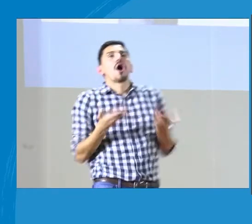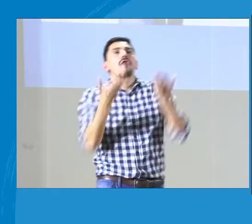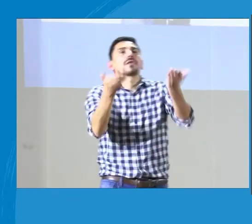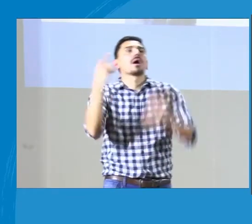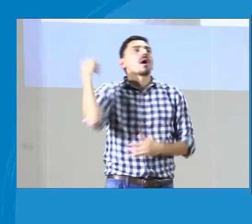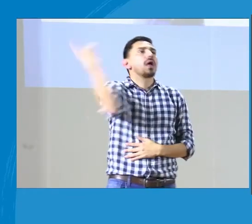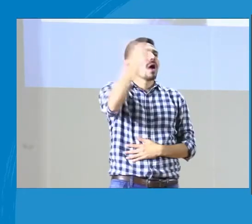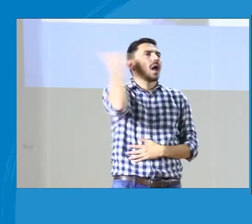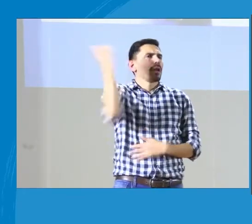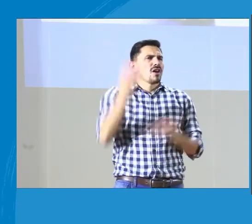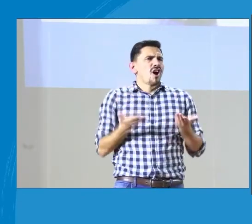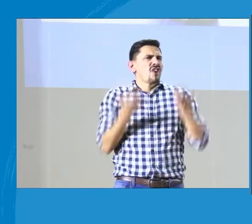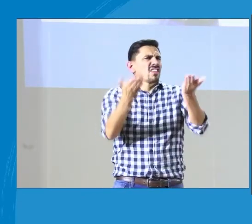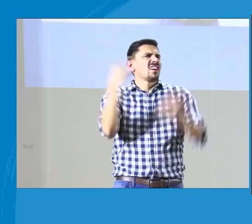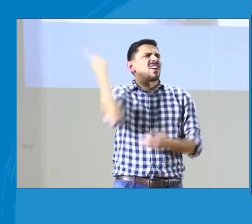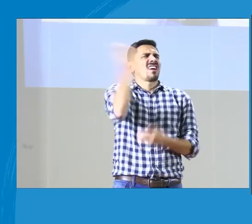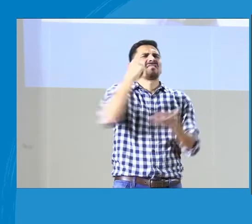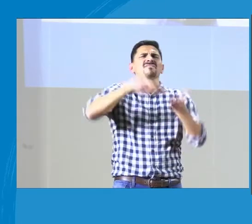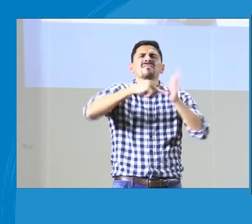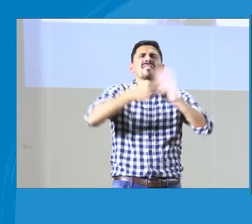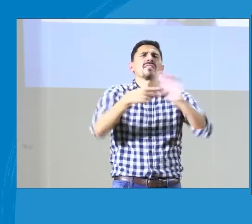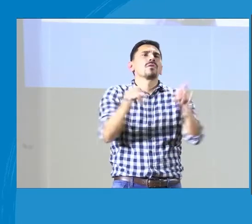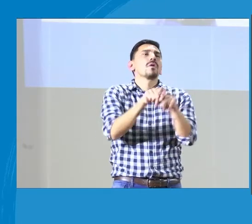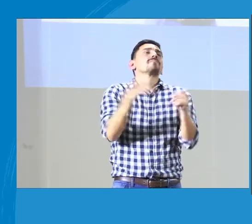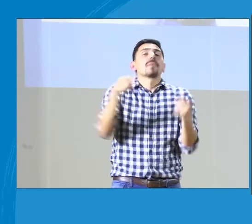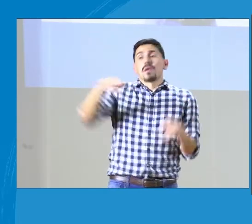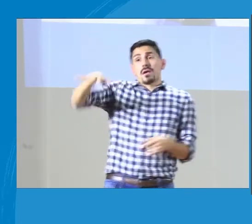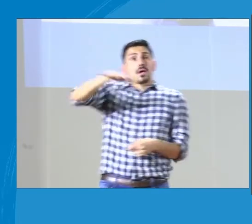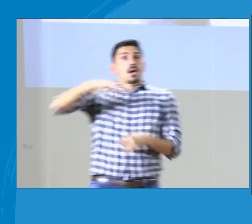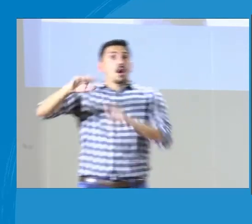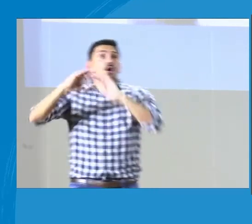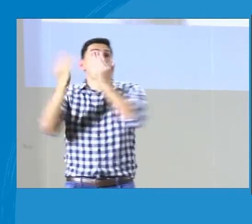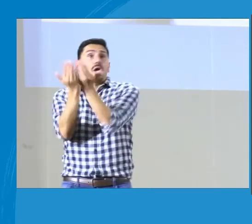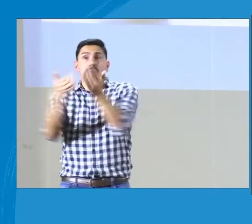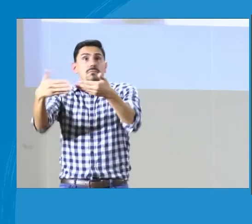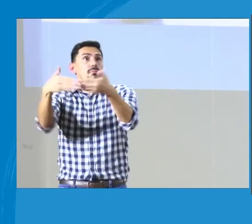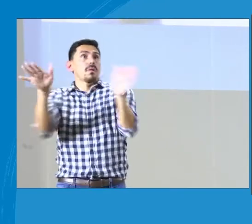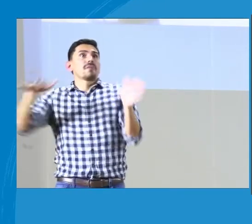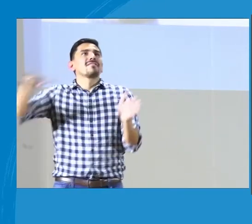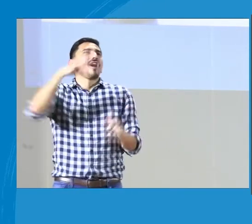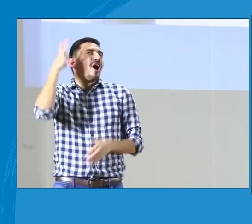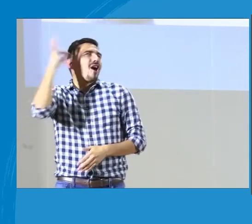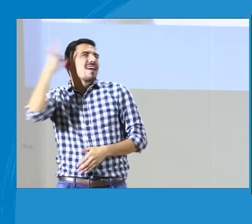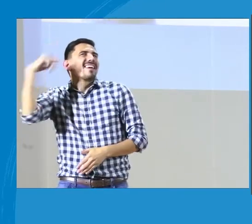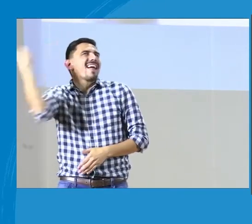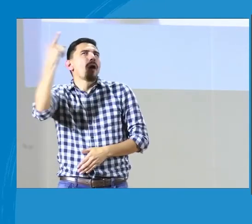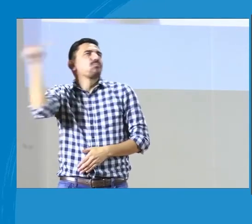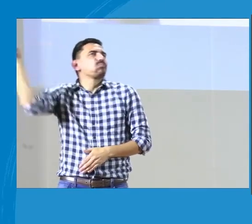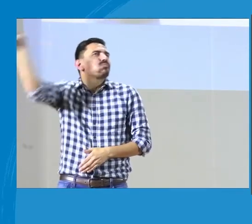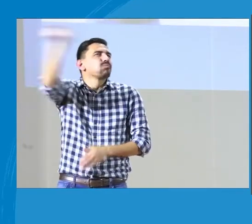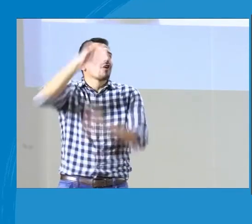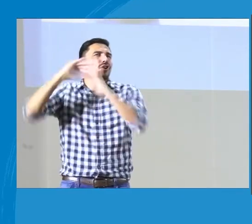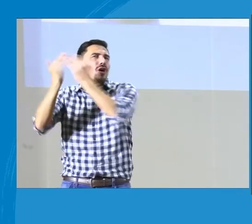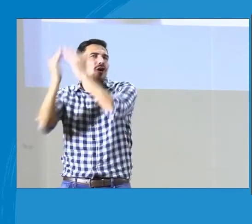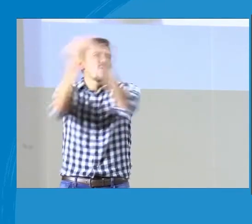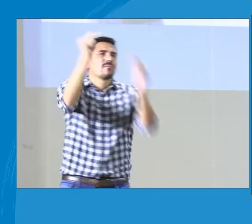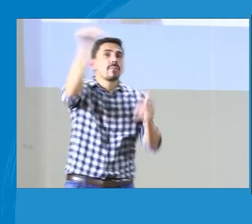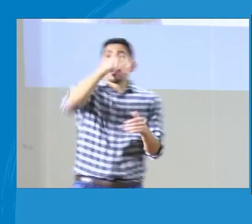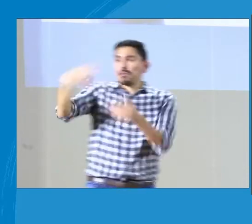Encontramos también la oferta general. ¿A qué nos referemos con esta oferta general? Es sobre todo las